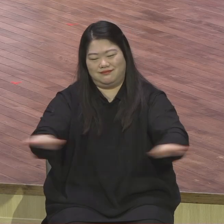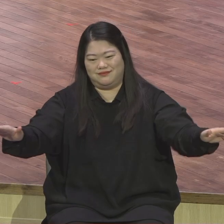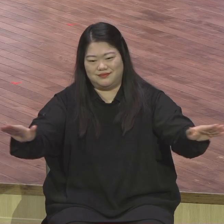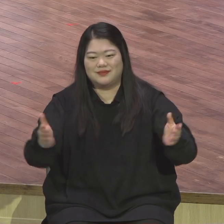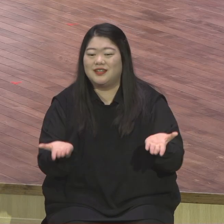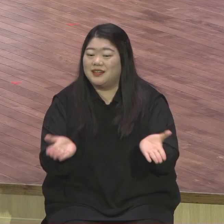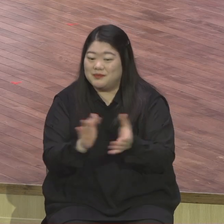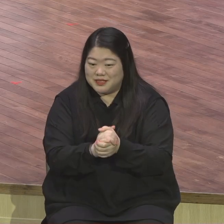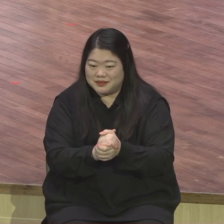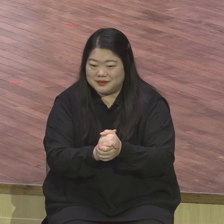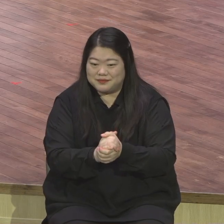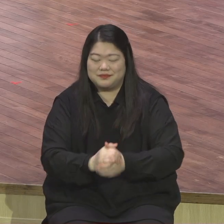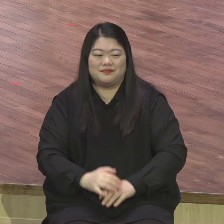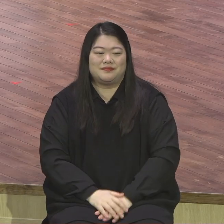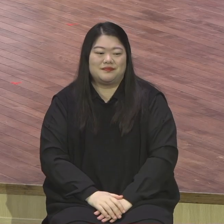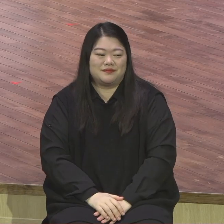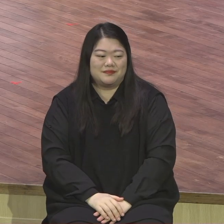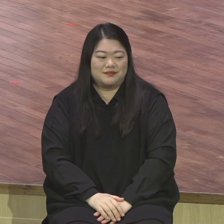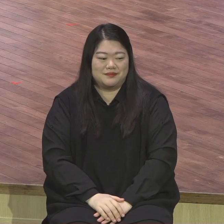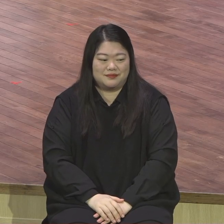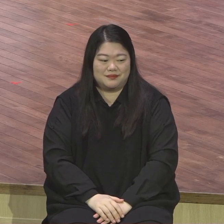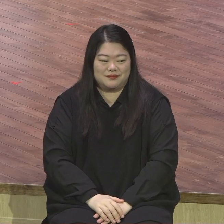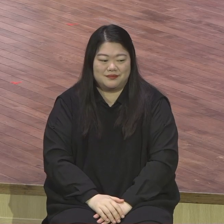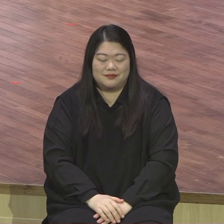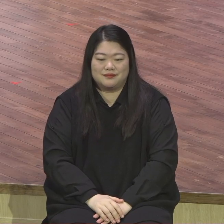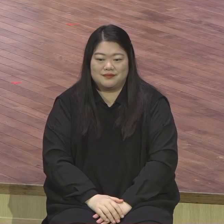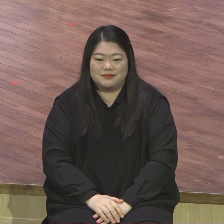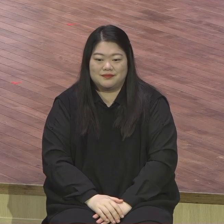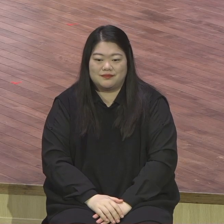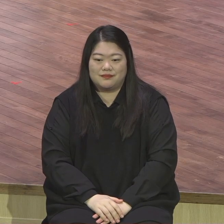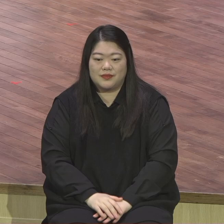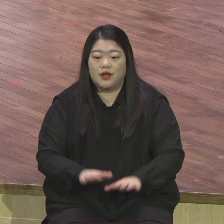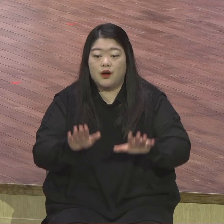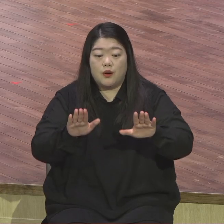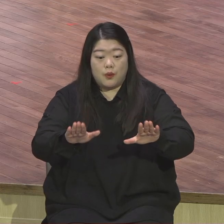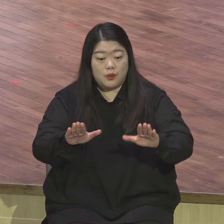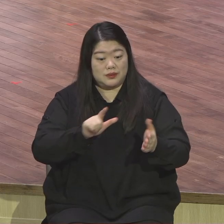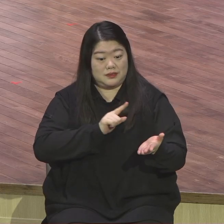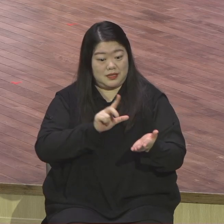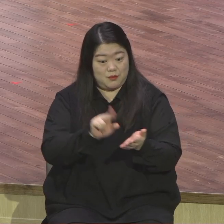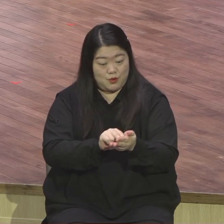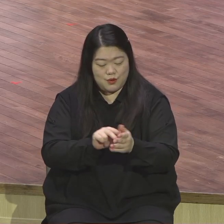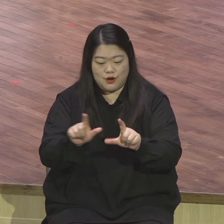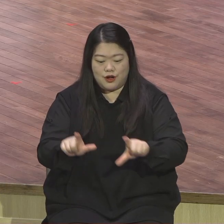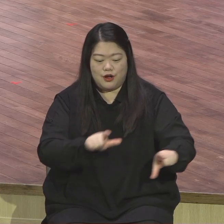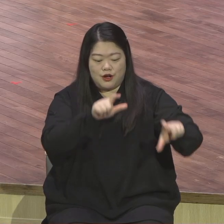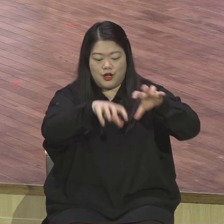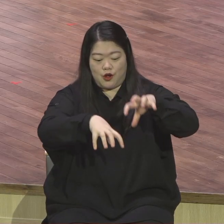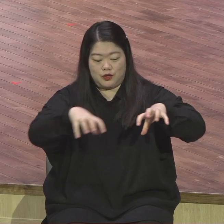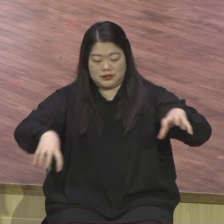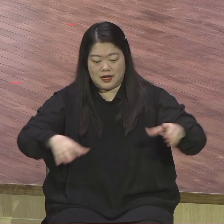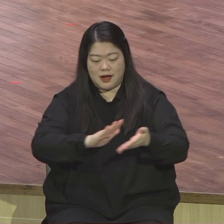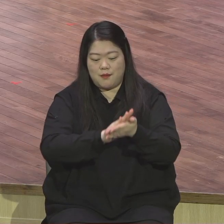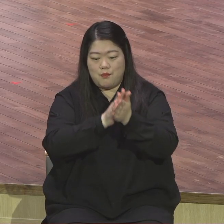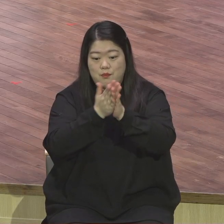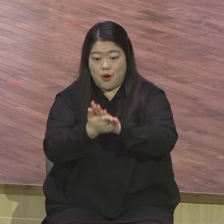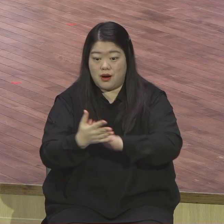자 이거 될 말씀 가지고 현장 변화의 주도자라는 제목으로 말씀을